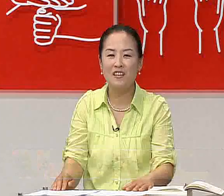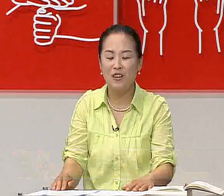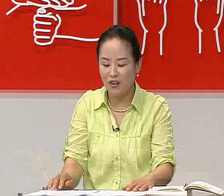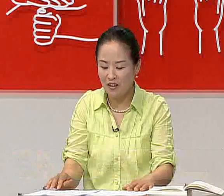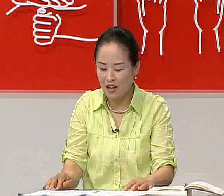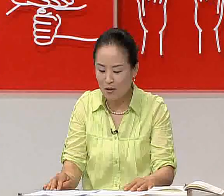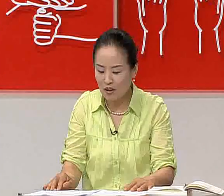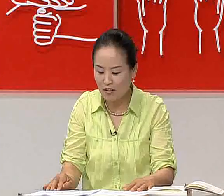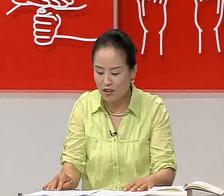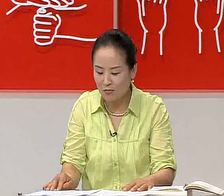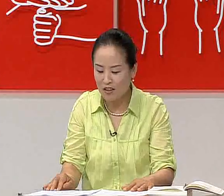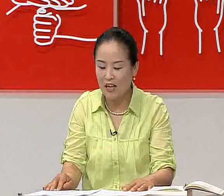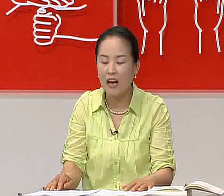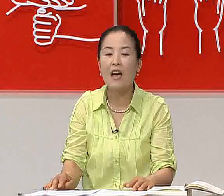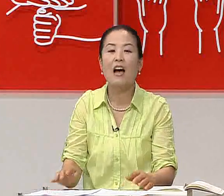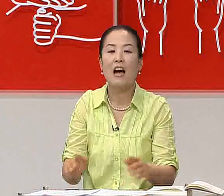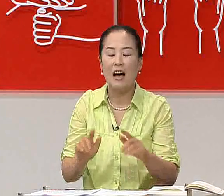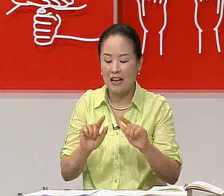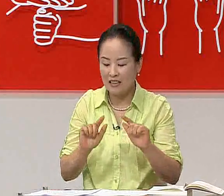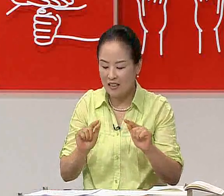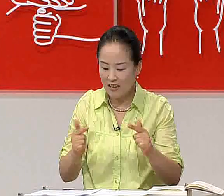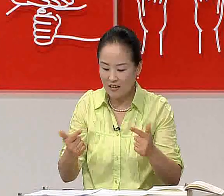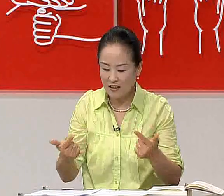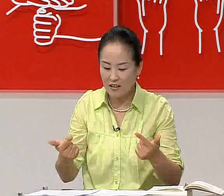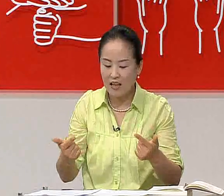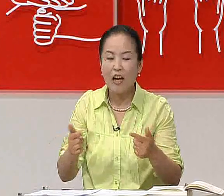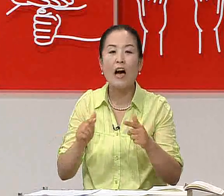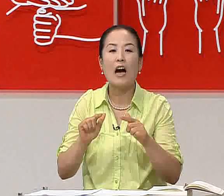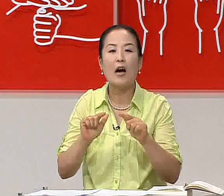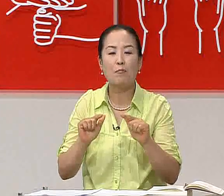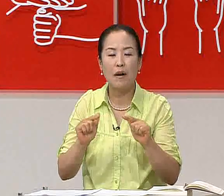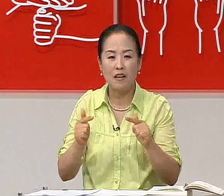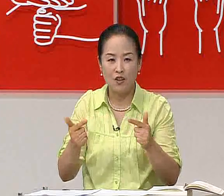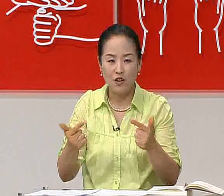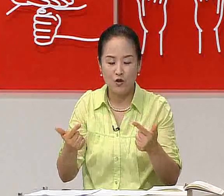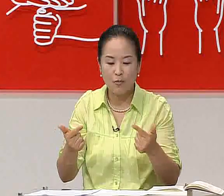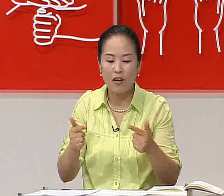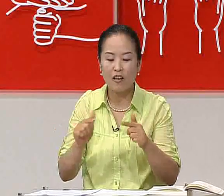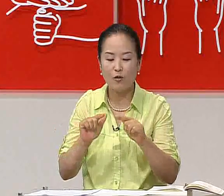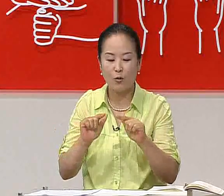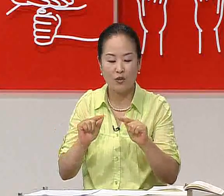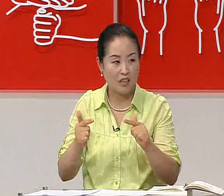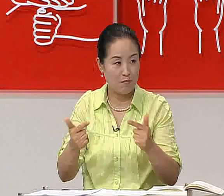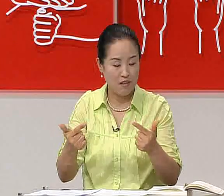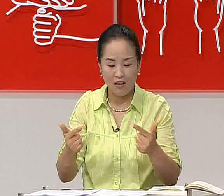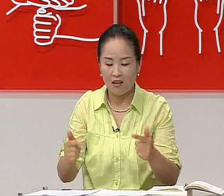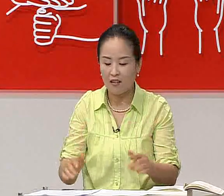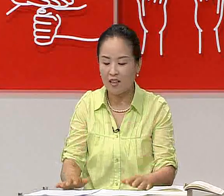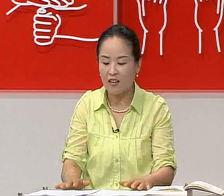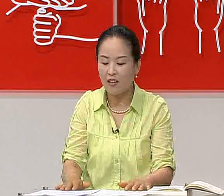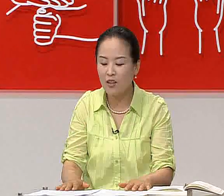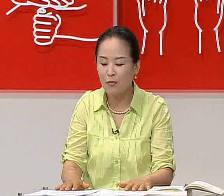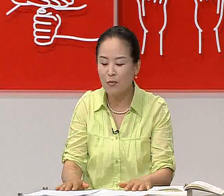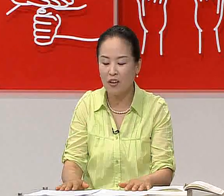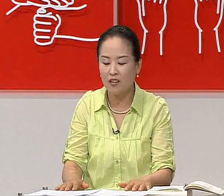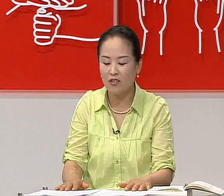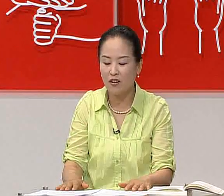연결해서 하면 되는 것입니다. 자, 아니다는 안팎이 뒤바뀌는 동작입니다. 자, 이어서 해보면 되겠죠?